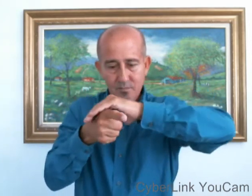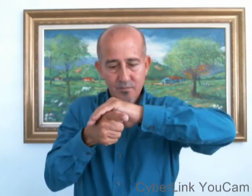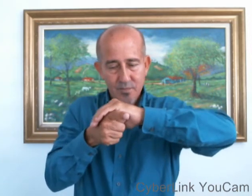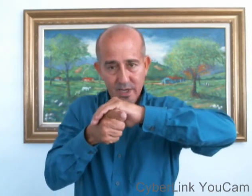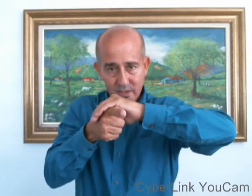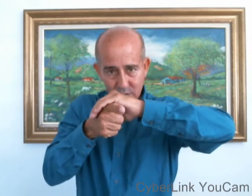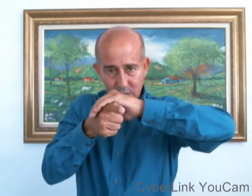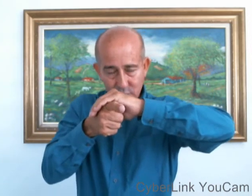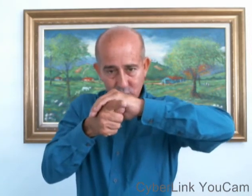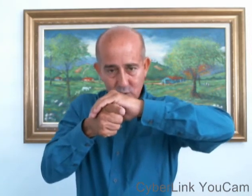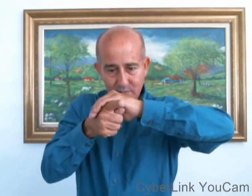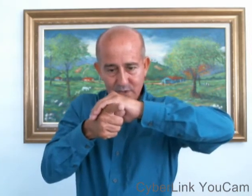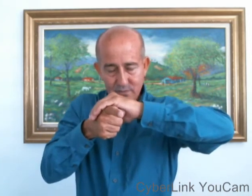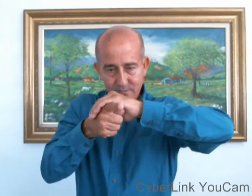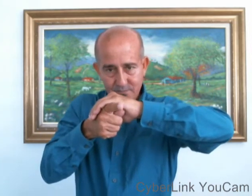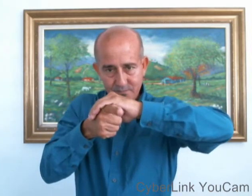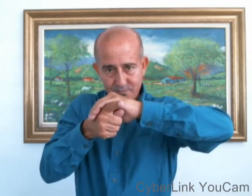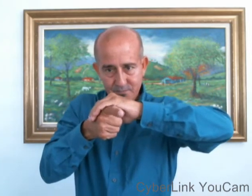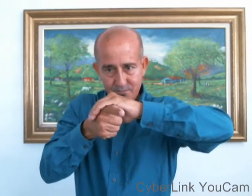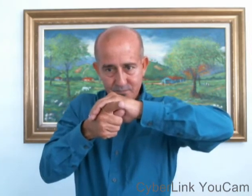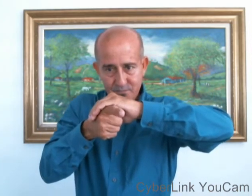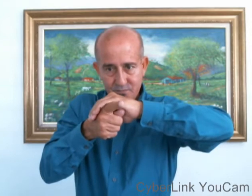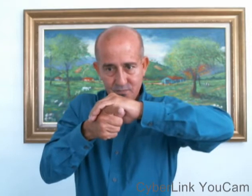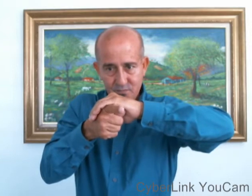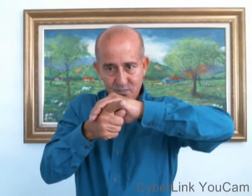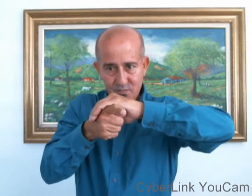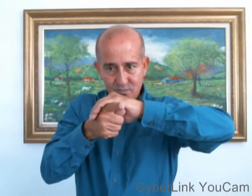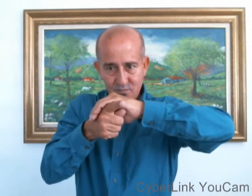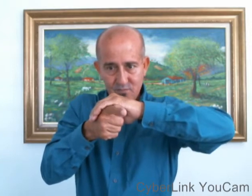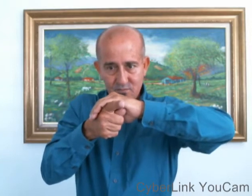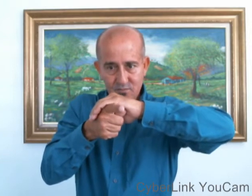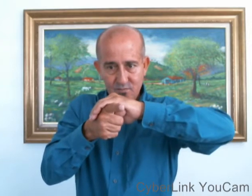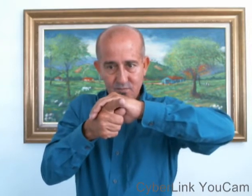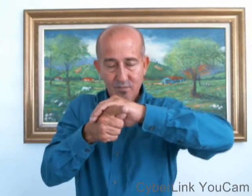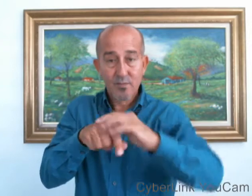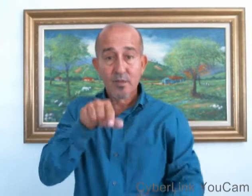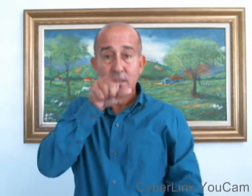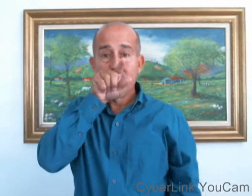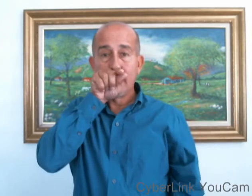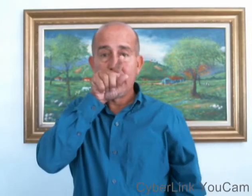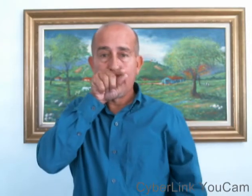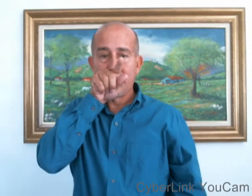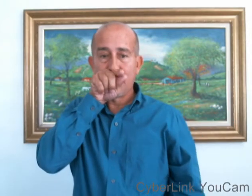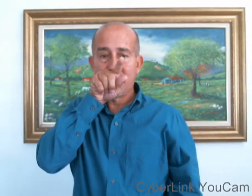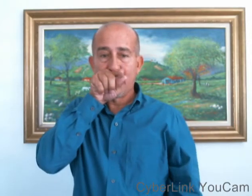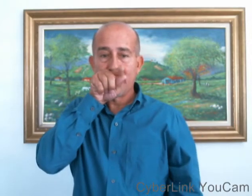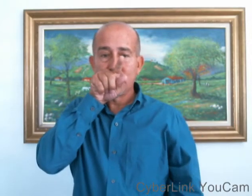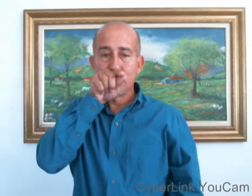Parecido a la tortuga, pero... El ave o pajarito.